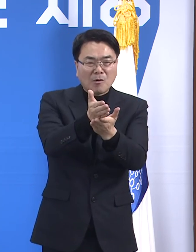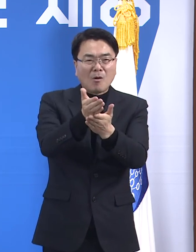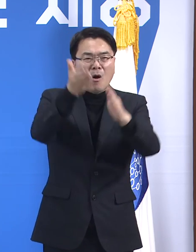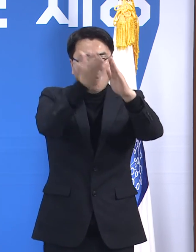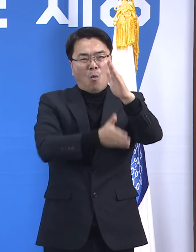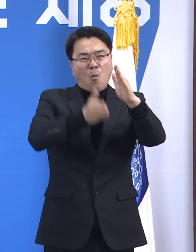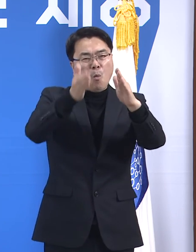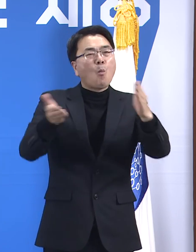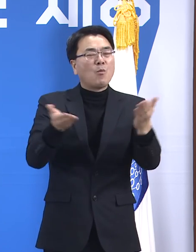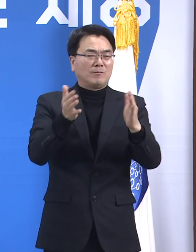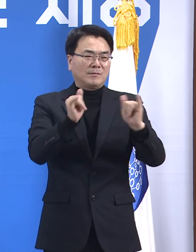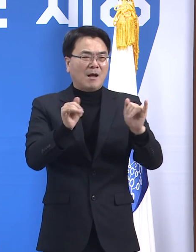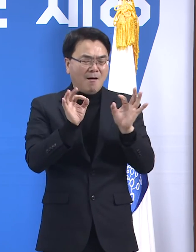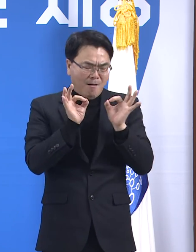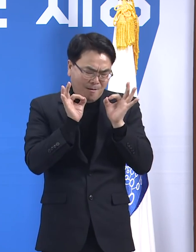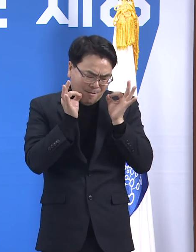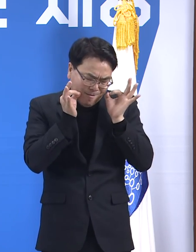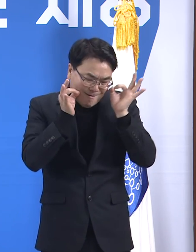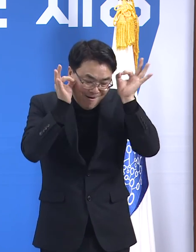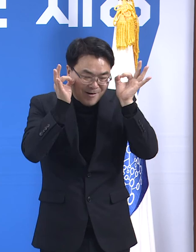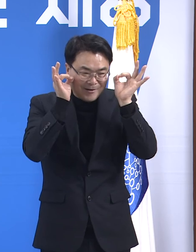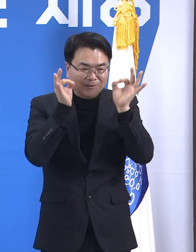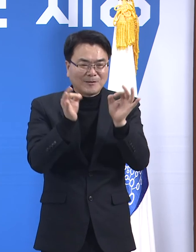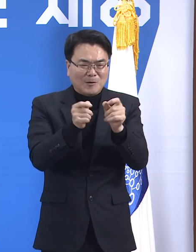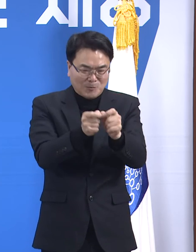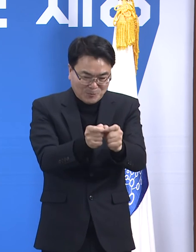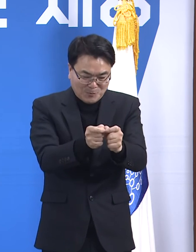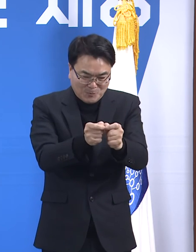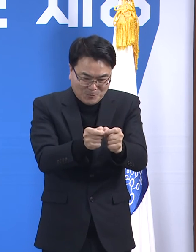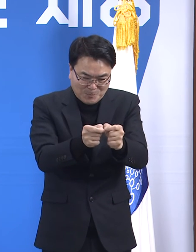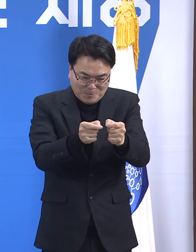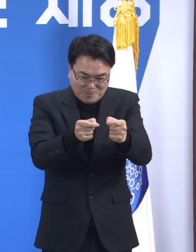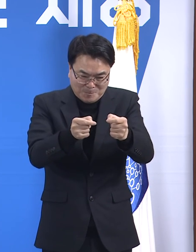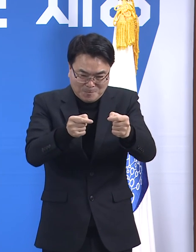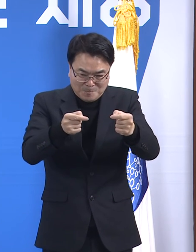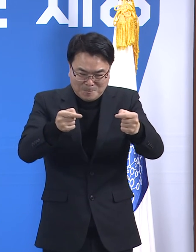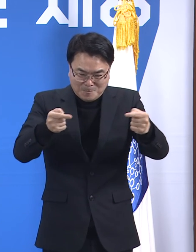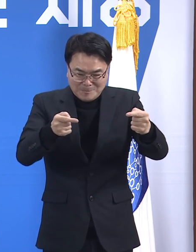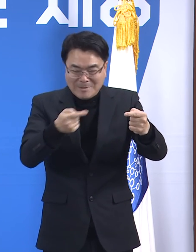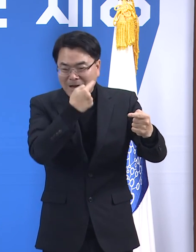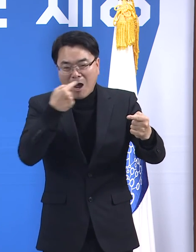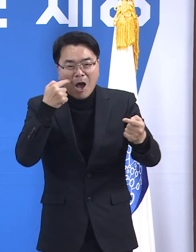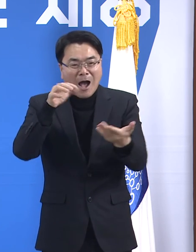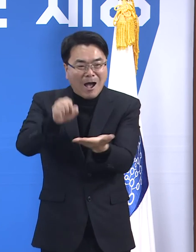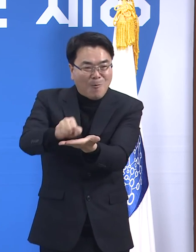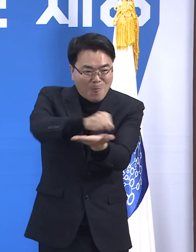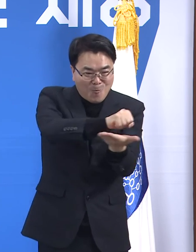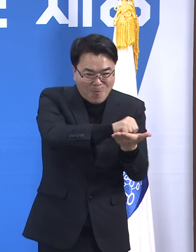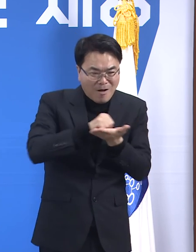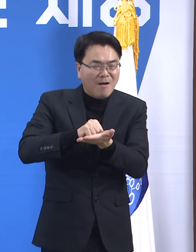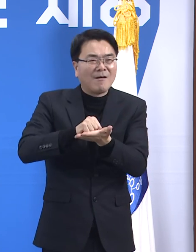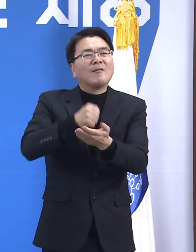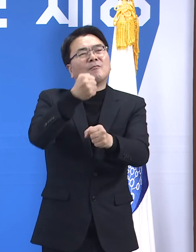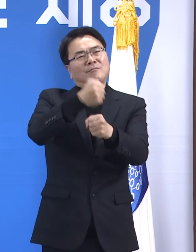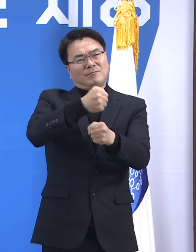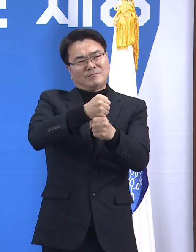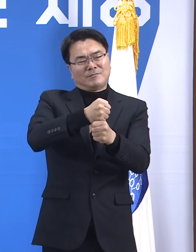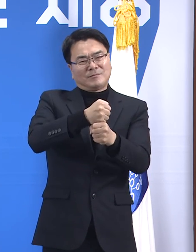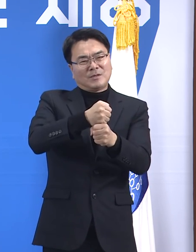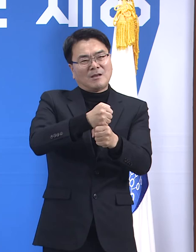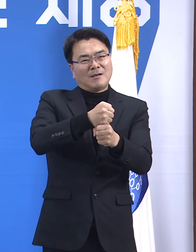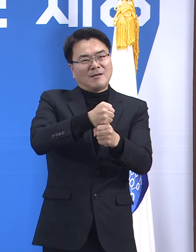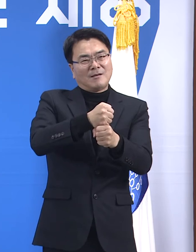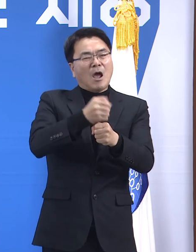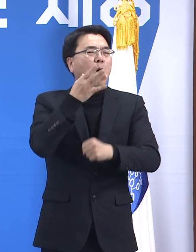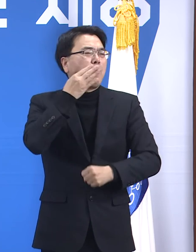공무원들의 노력을 통해서 점진적으로 확보해내었던 것입니다. 그 확보 과정 또한 순탄하지만은